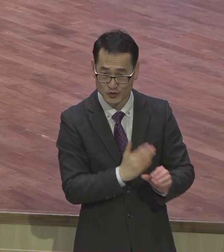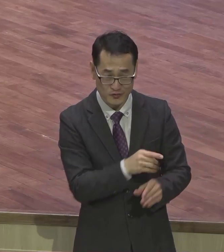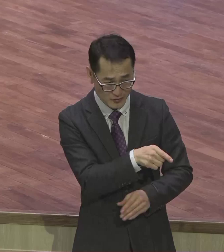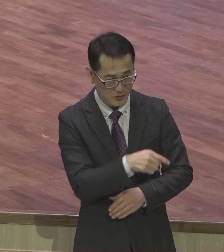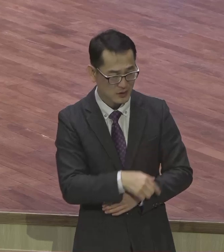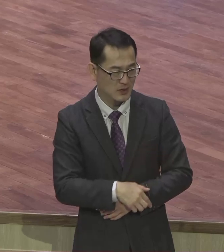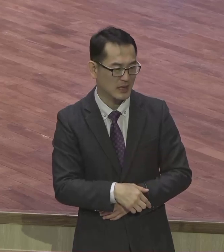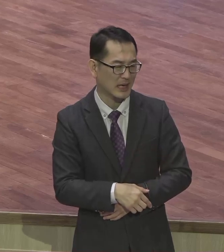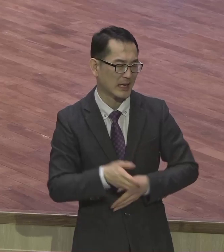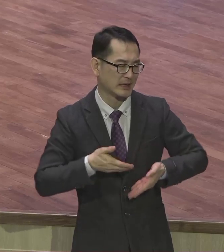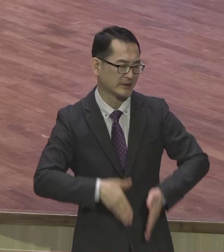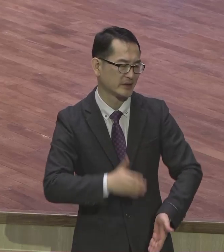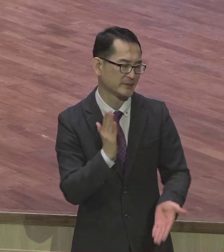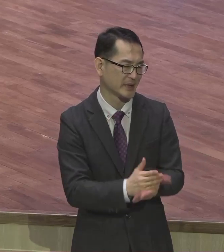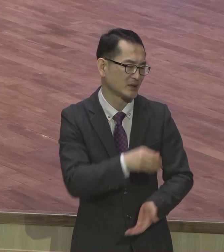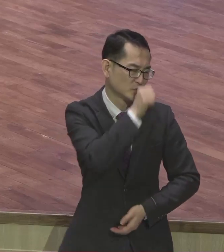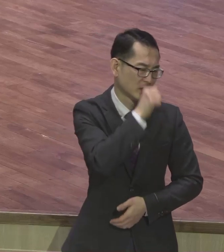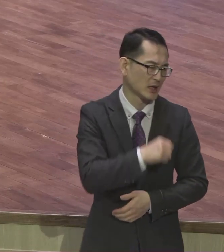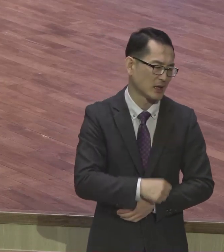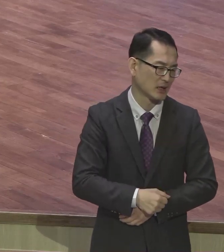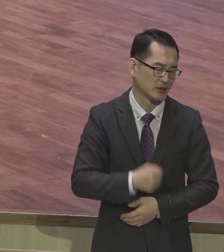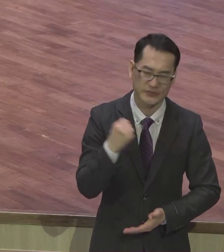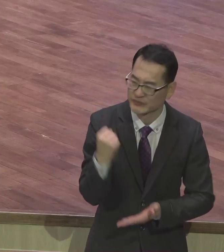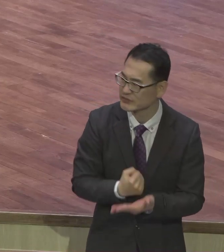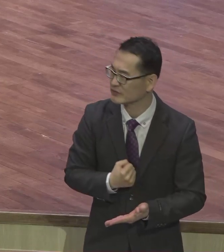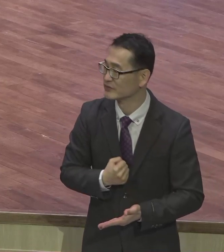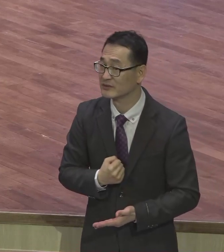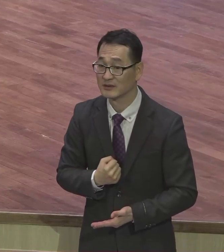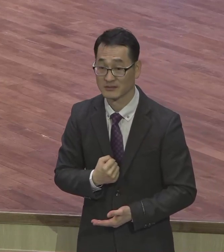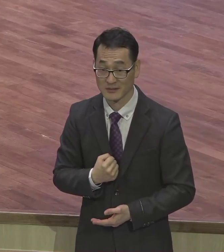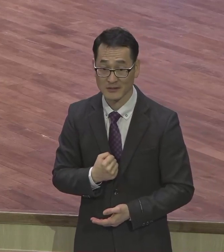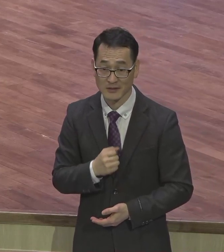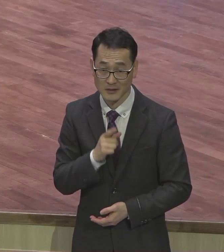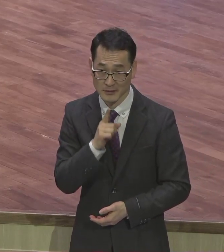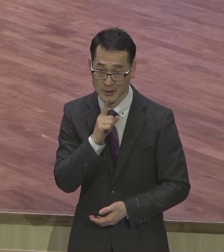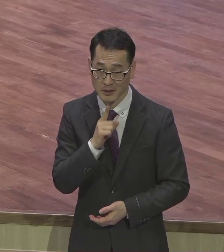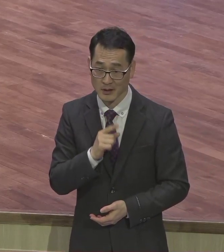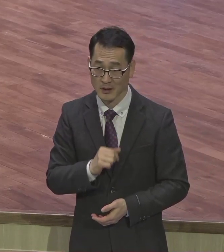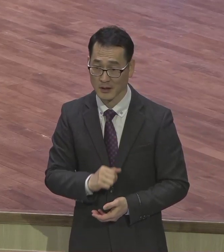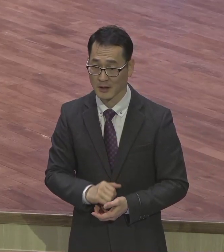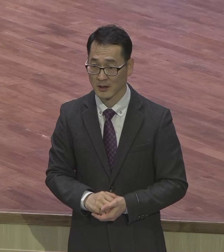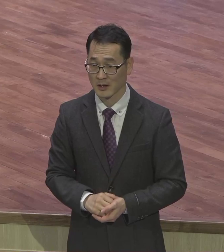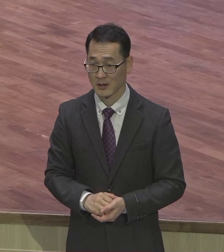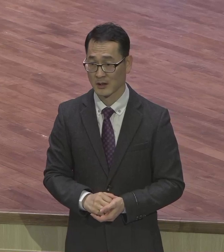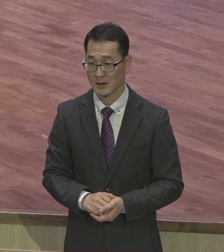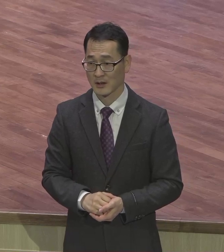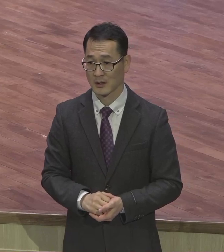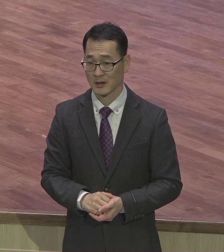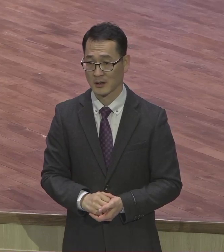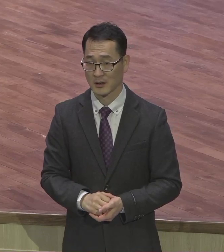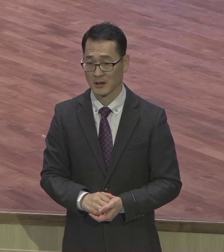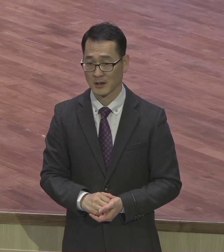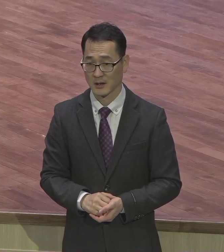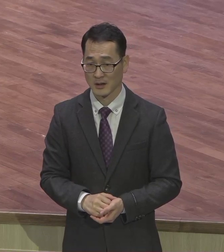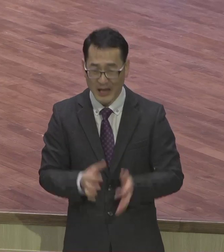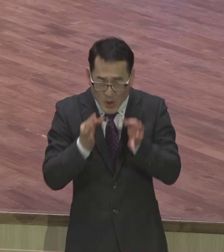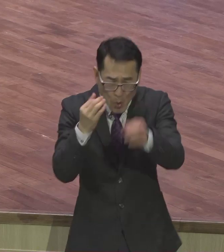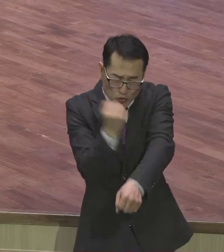인내하는 수준이 아니라니까요 예수를 이런 엄청나기 때문에 노력이 필요 없어요 인간 이거